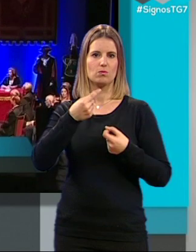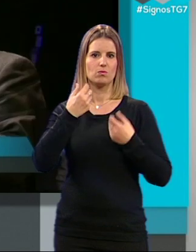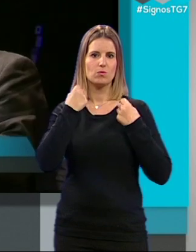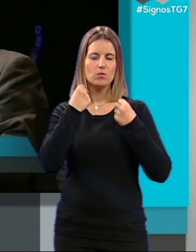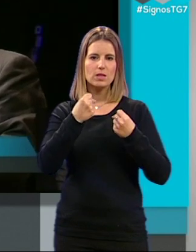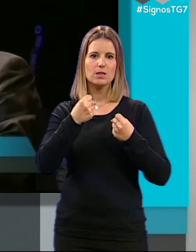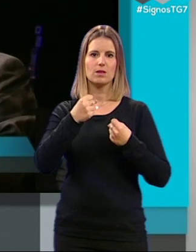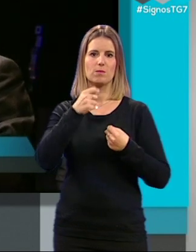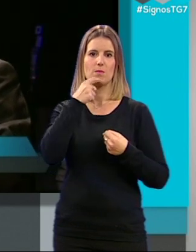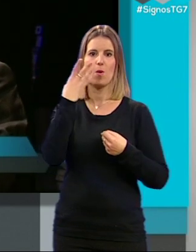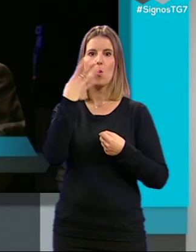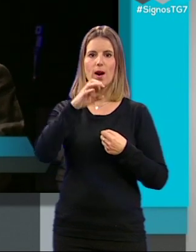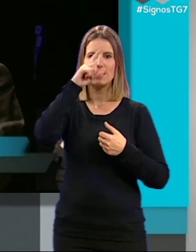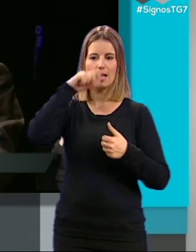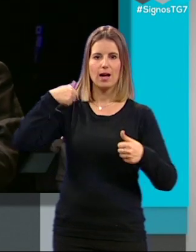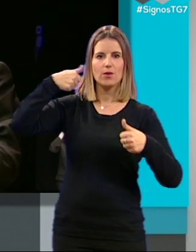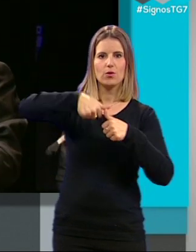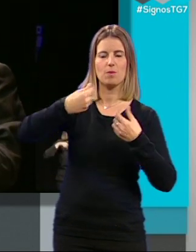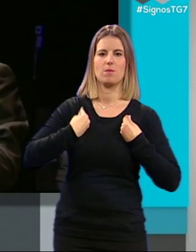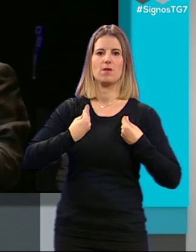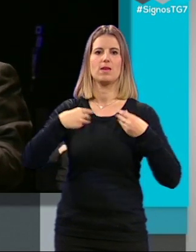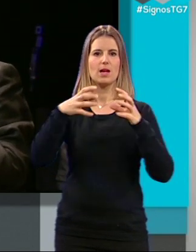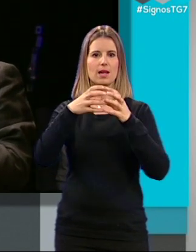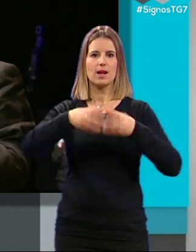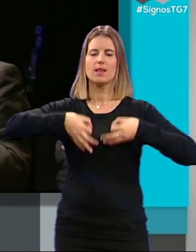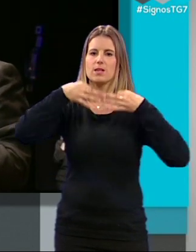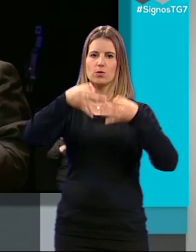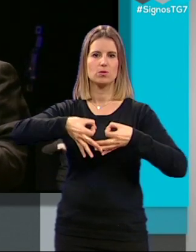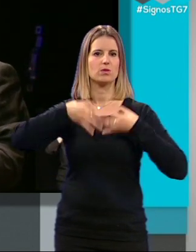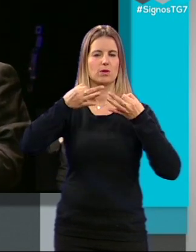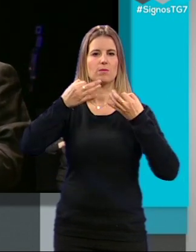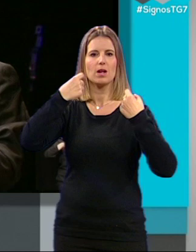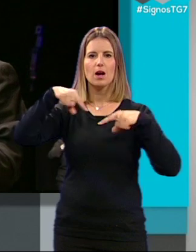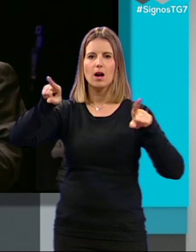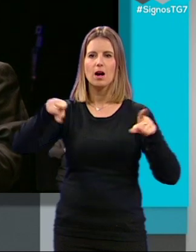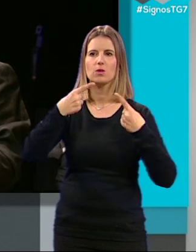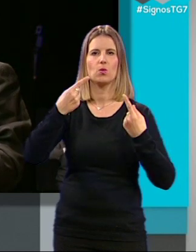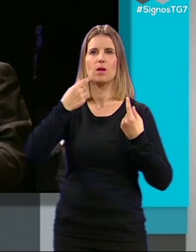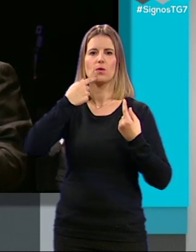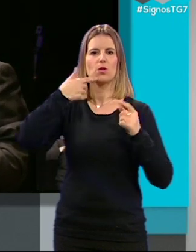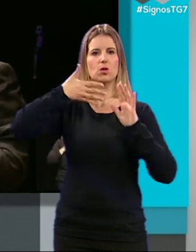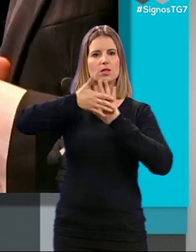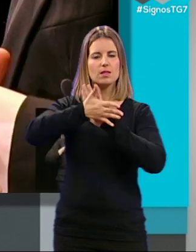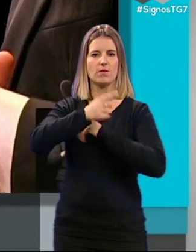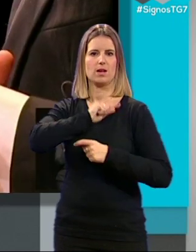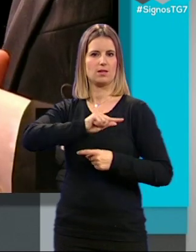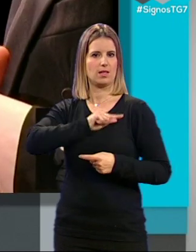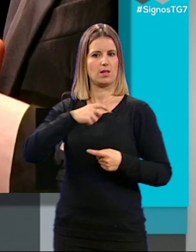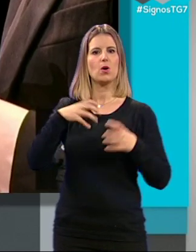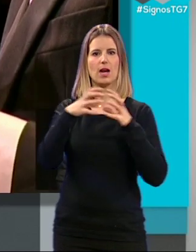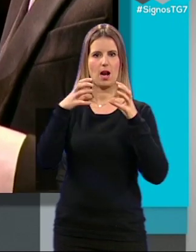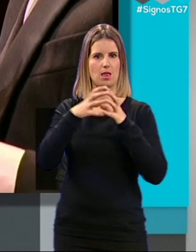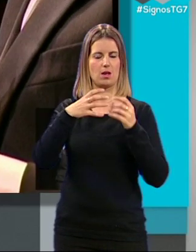En los 40 años de mi vida en Granada siempre he actuado y sentido como granadino, sin olvidar mis